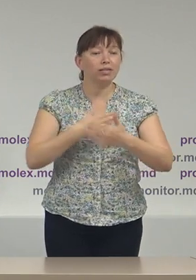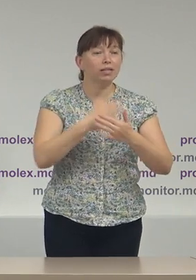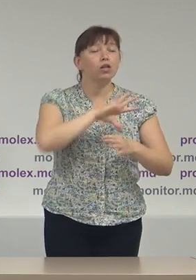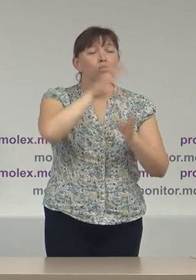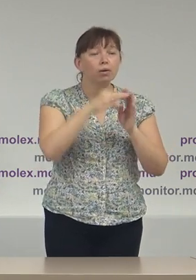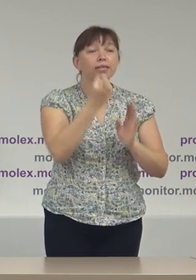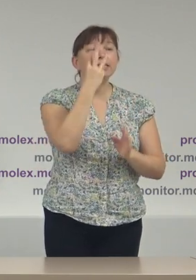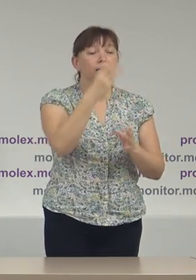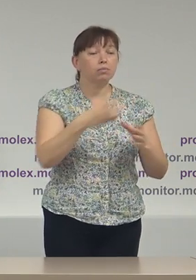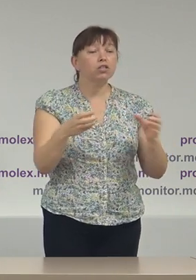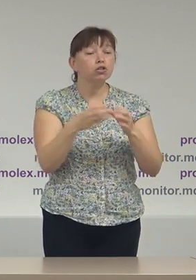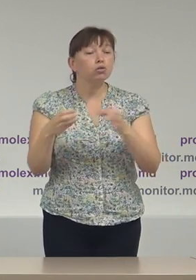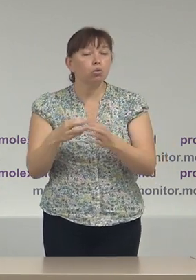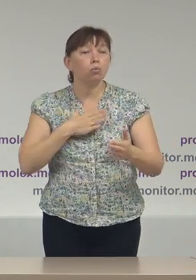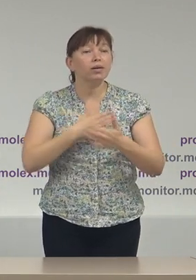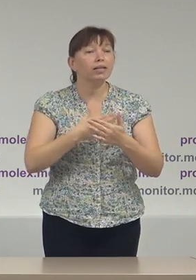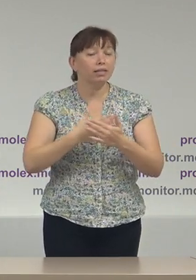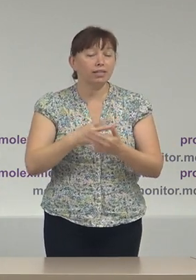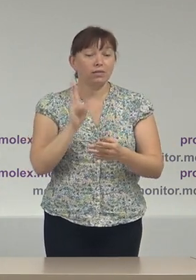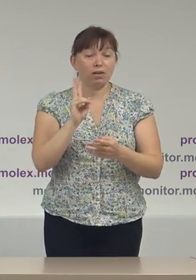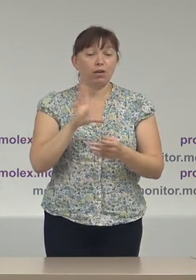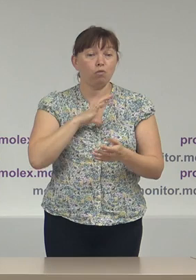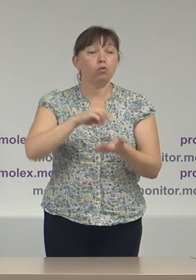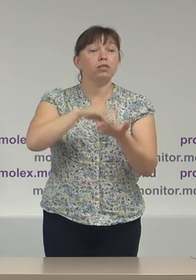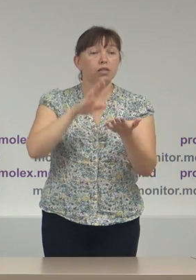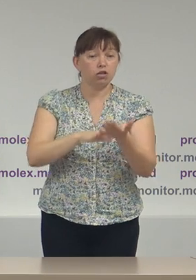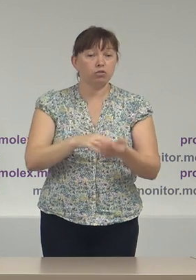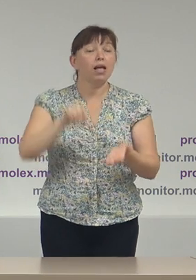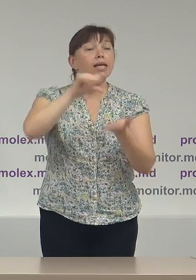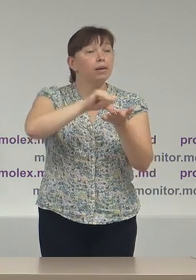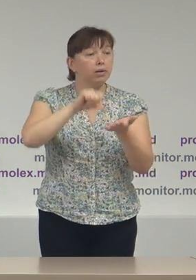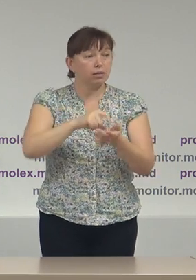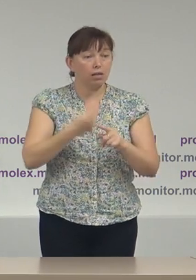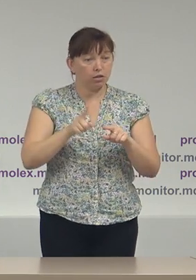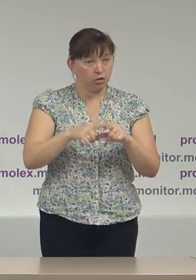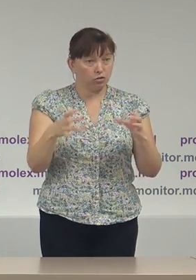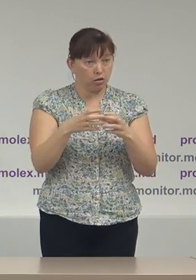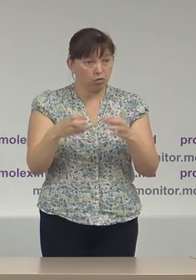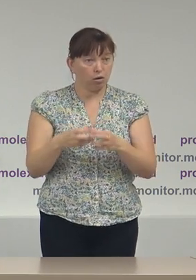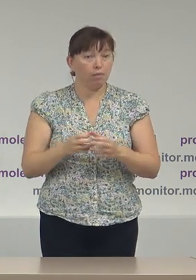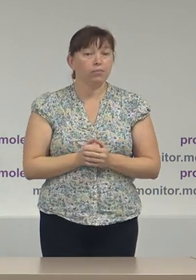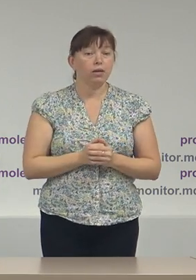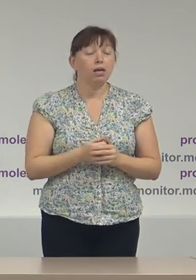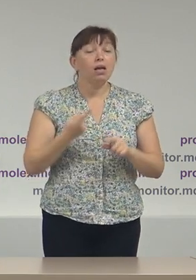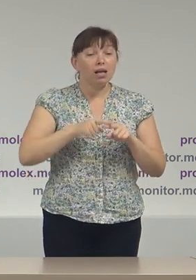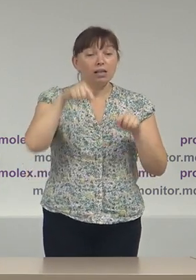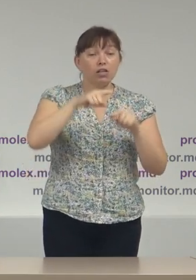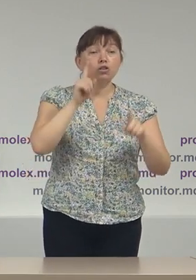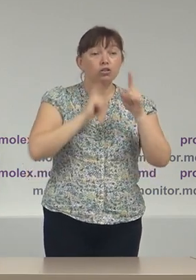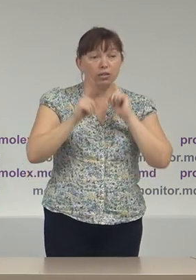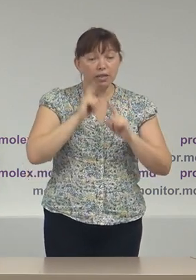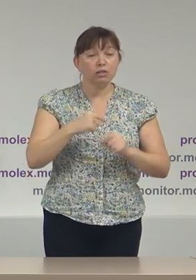13 grupuri de inițiativă înregistrate, reprezentanții acestora. În cadrul acestei ședinții